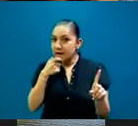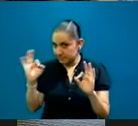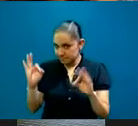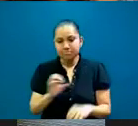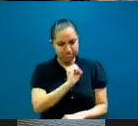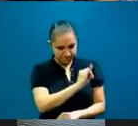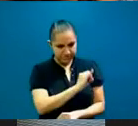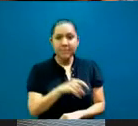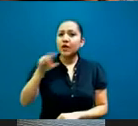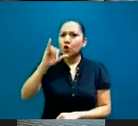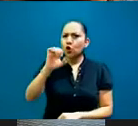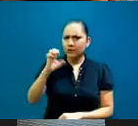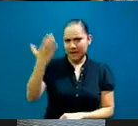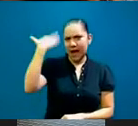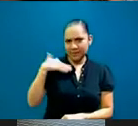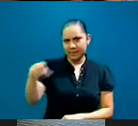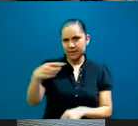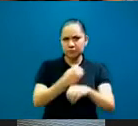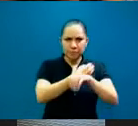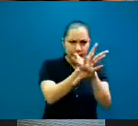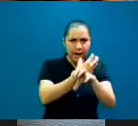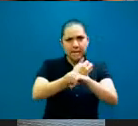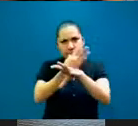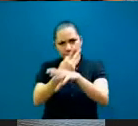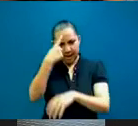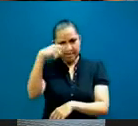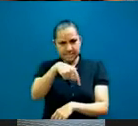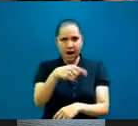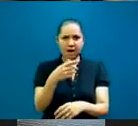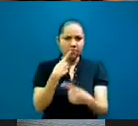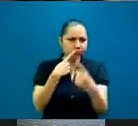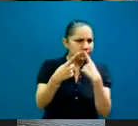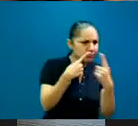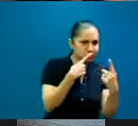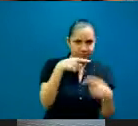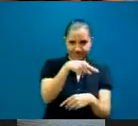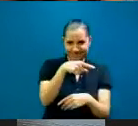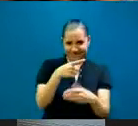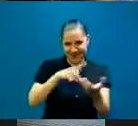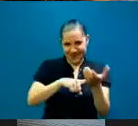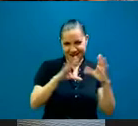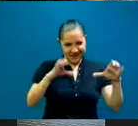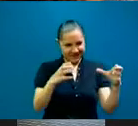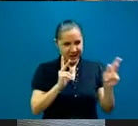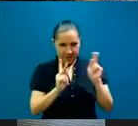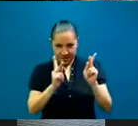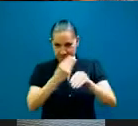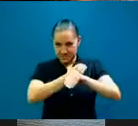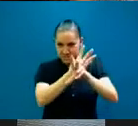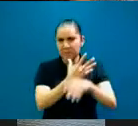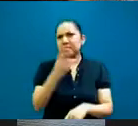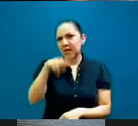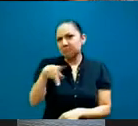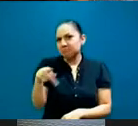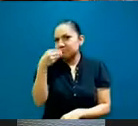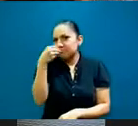cafés, este, y ha sido una experiencia muy enriquecedora, porque nosotros, en los cafés, casi todos somos de, de México,